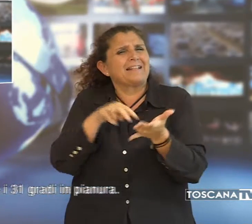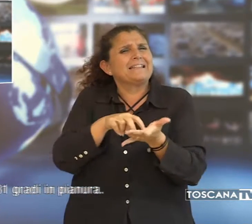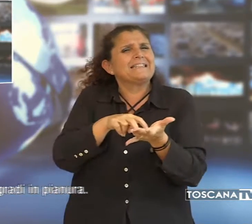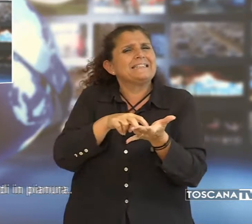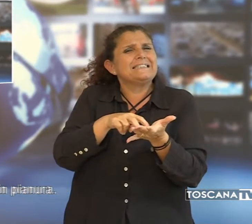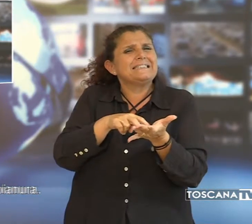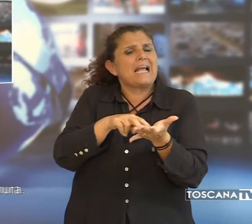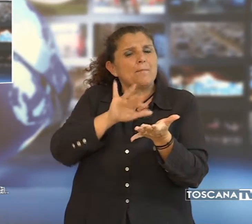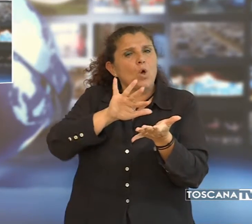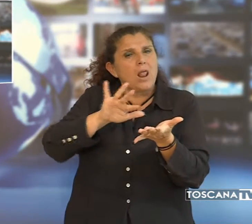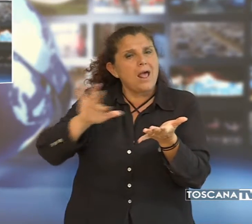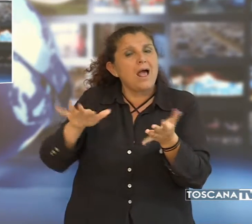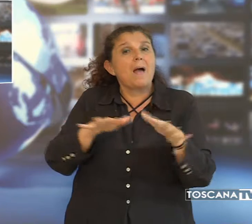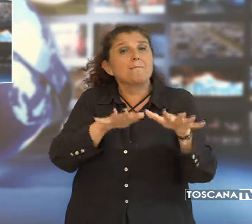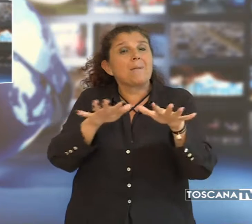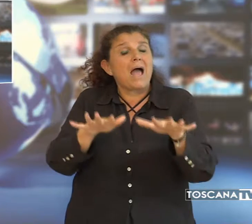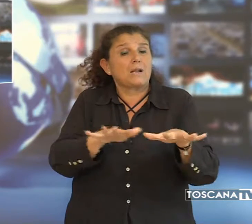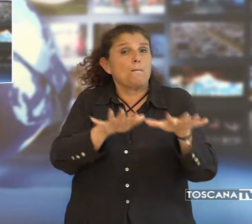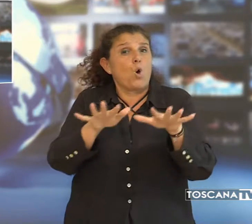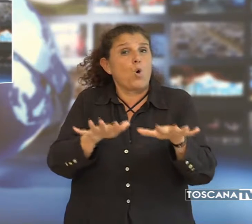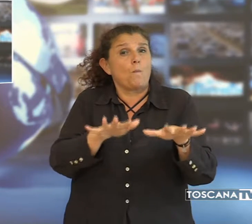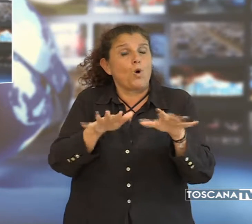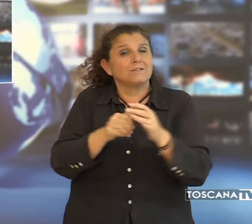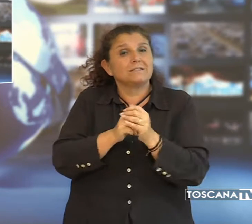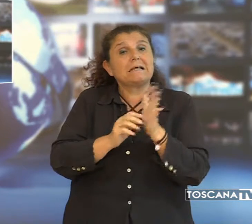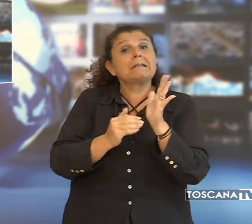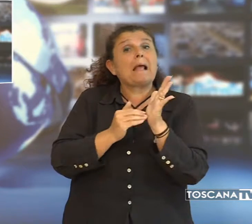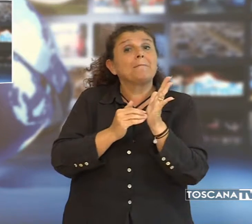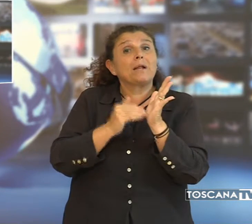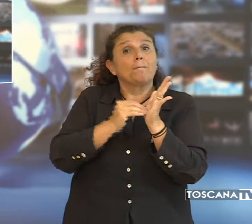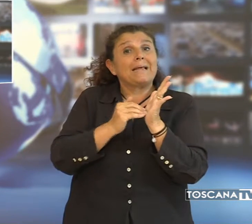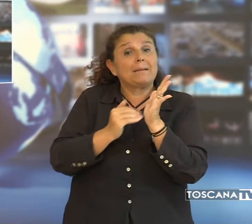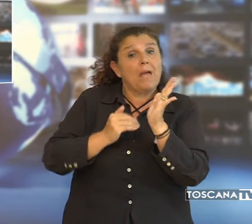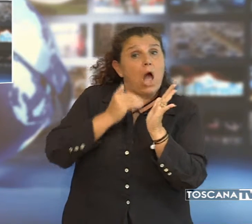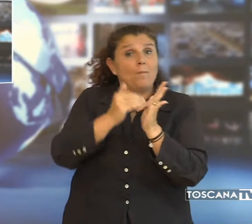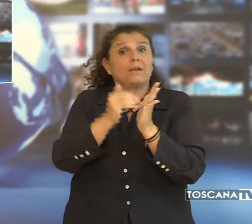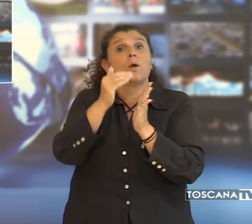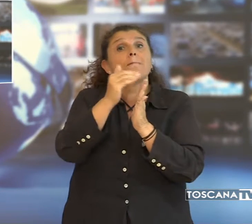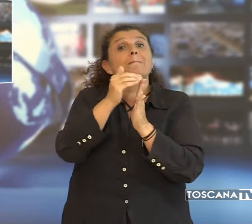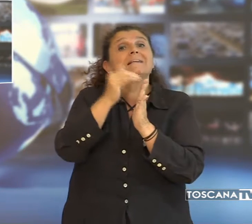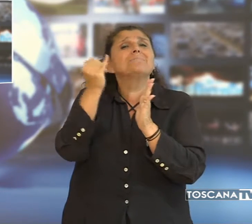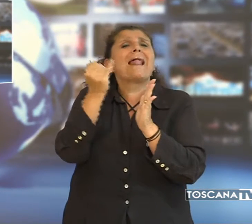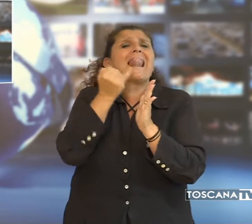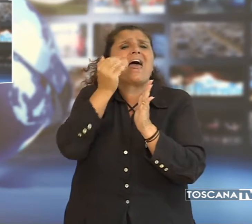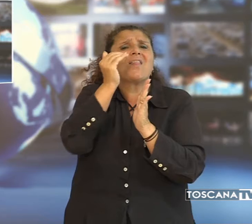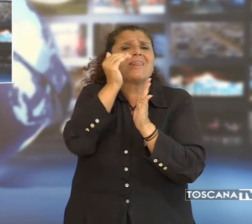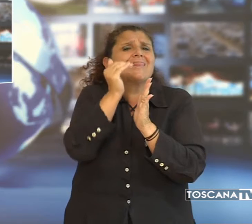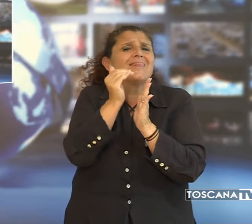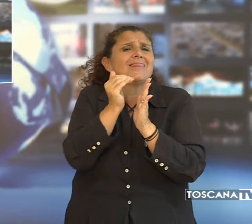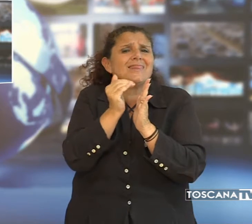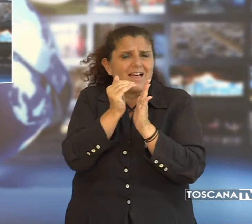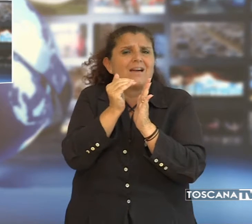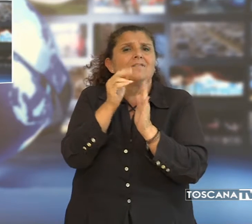occidentali, mari poco mossi. Temperature minime in aumento, massime in lieve diminuzione